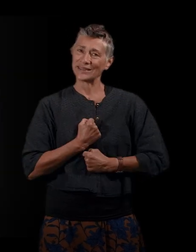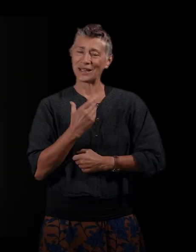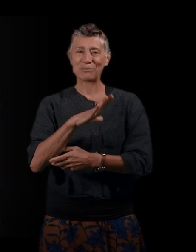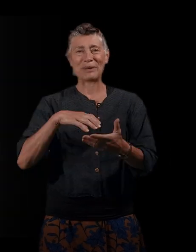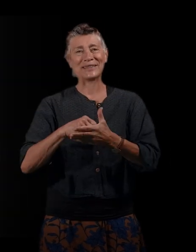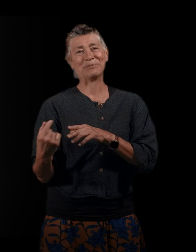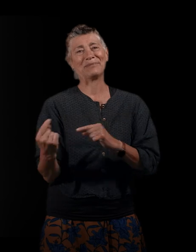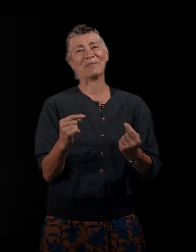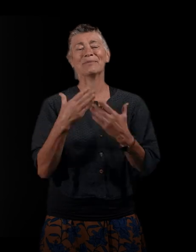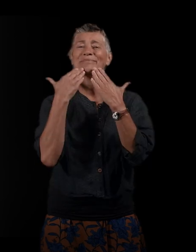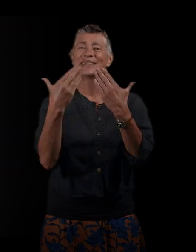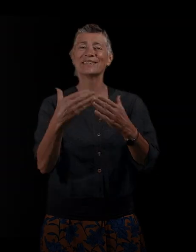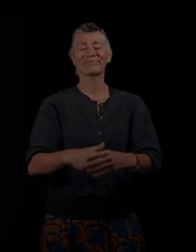ce dialogue. Merci beaucoup. Merci. Merci. Merci. Merci. Merci.